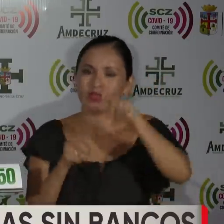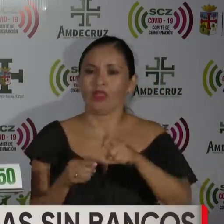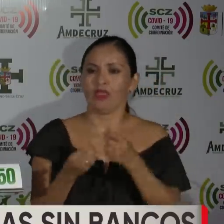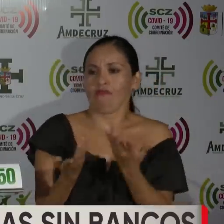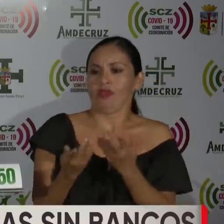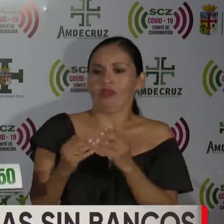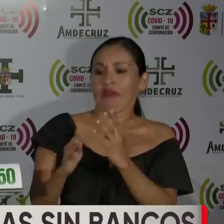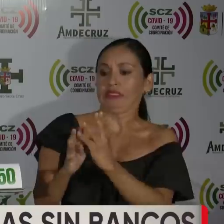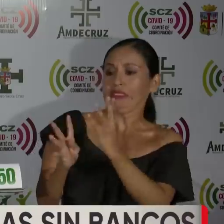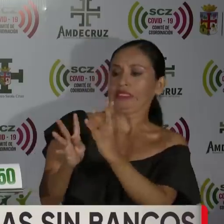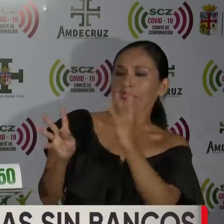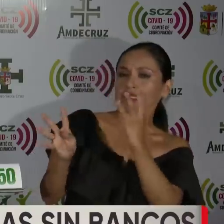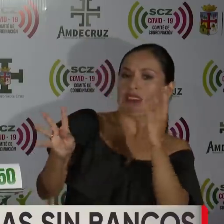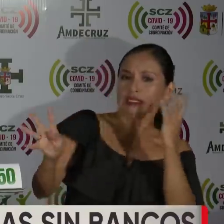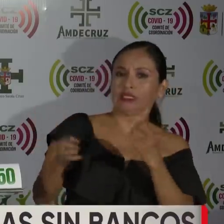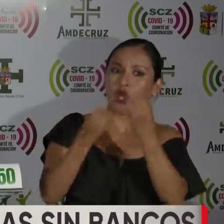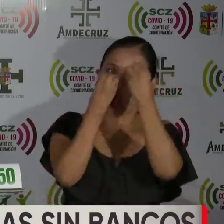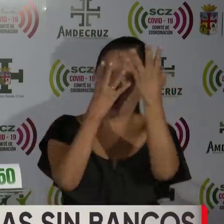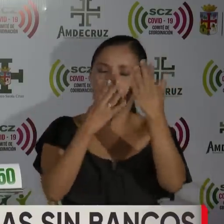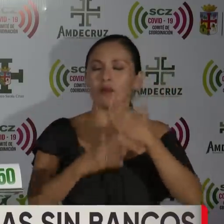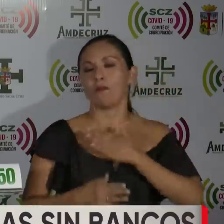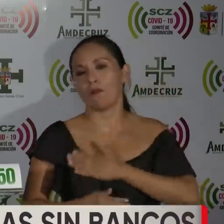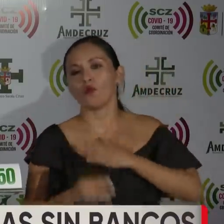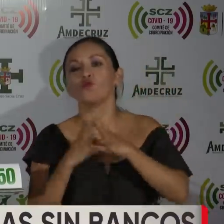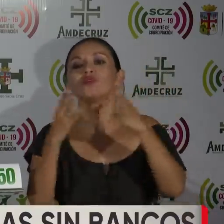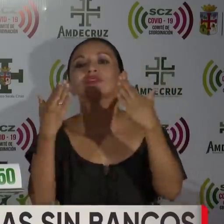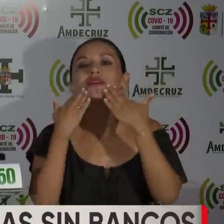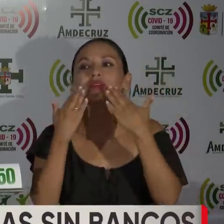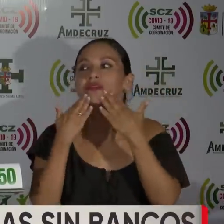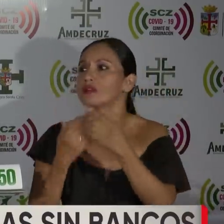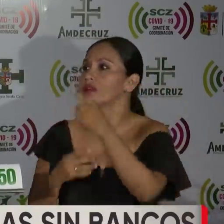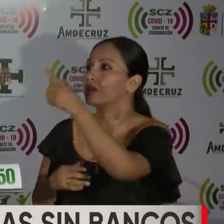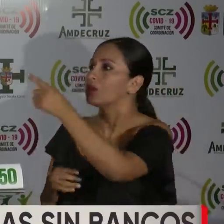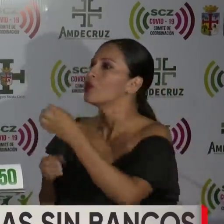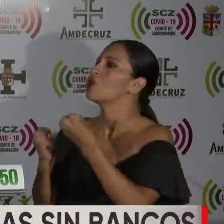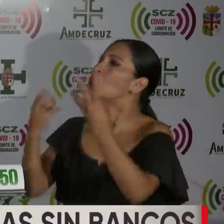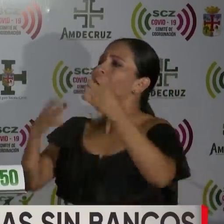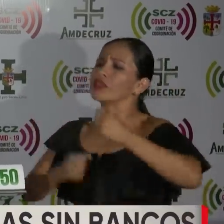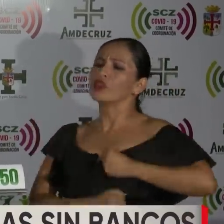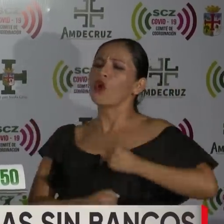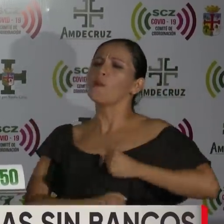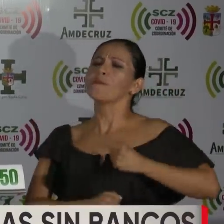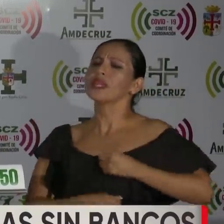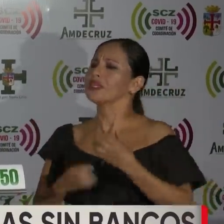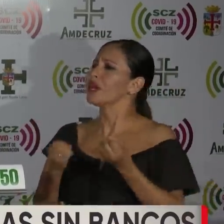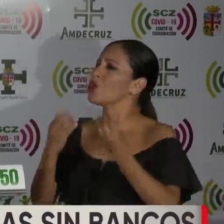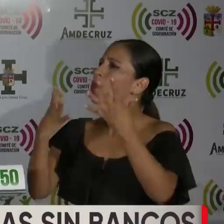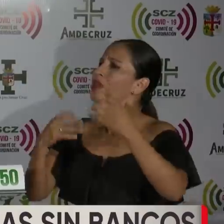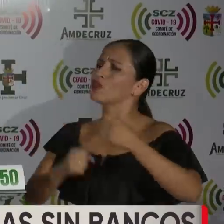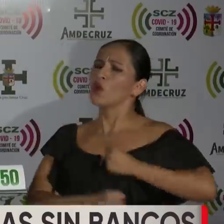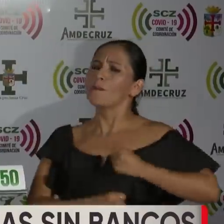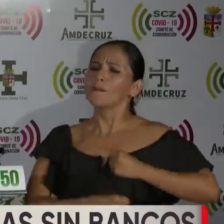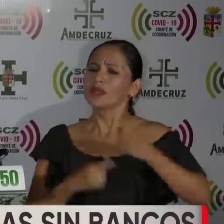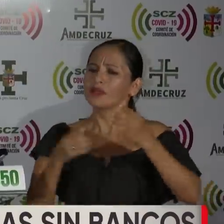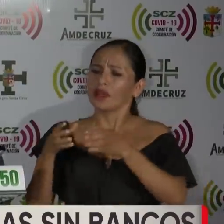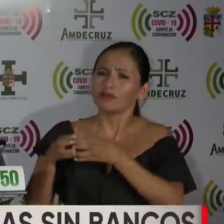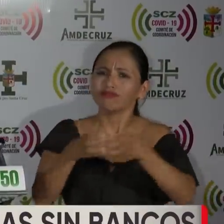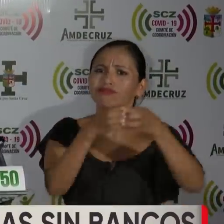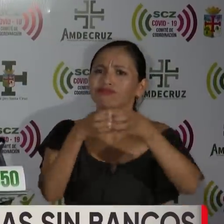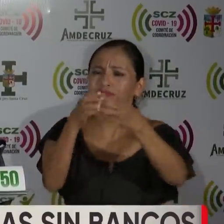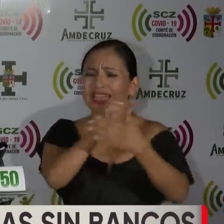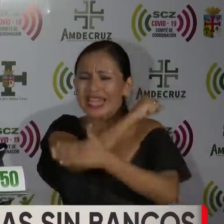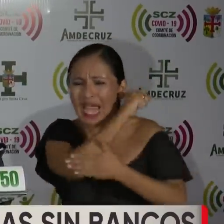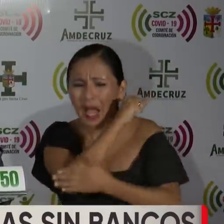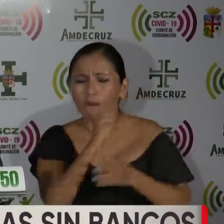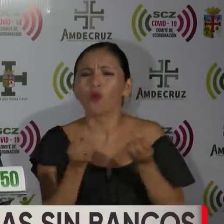guarde la distancia social, ¿ya? Así que muchas gracias. ¿Cuántos son los militares que se van a instalar, perdón, el Ministro, a estas zonas alejadas